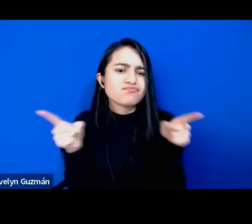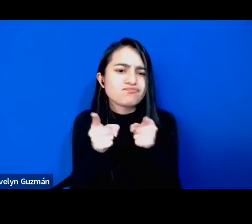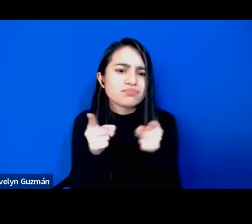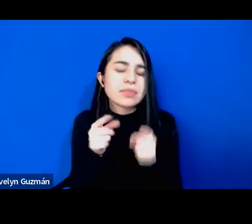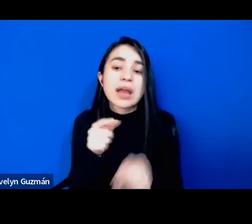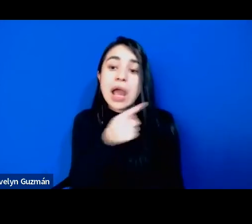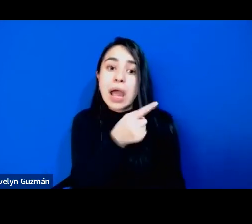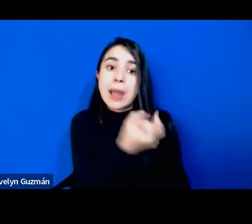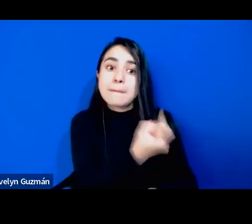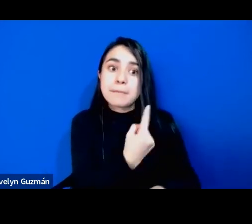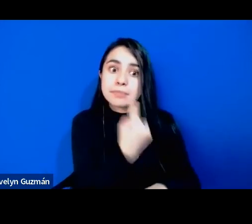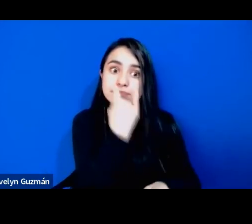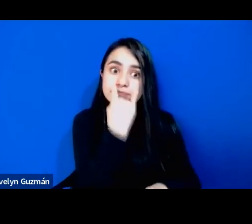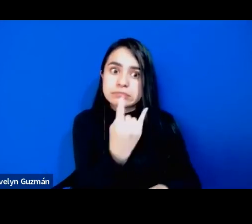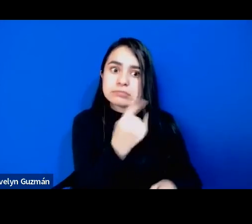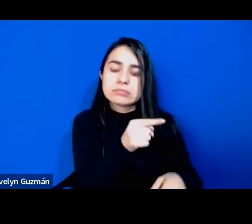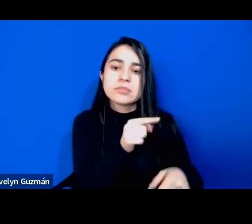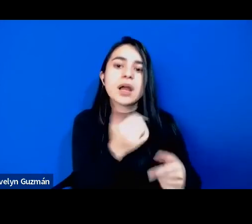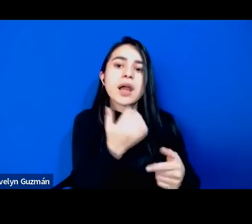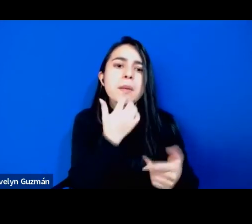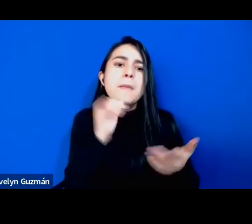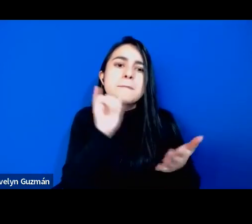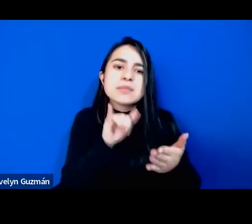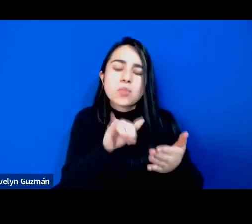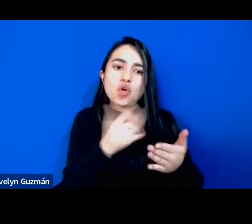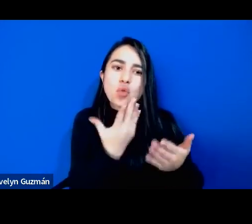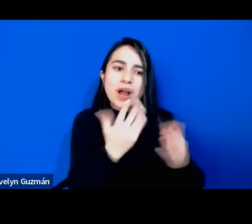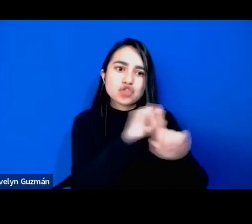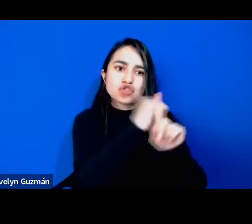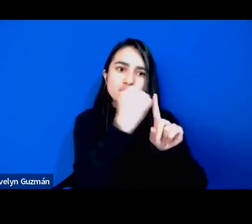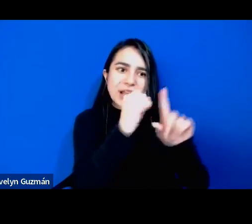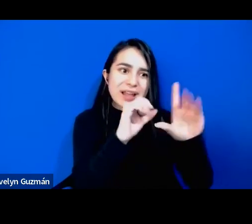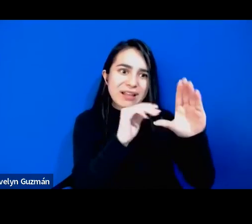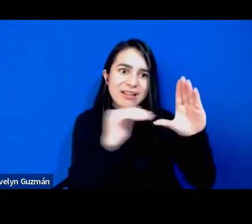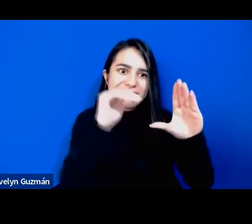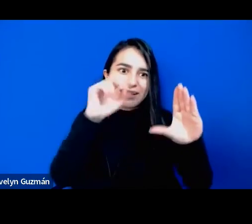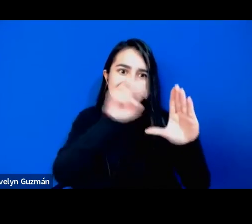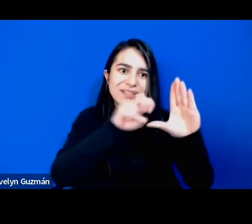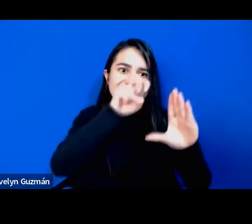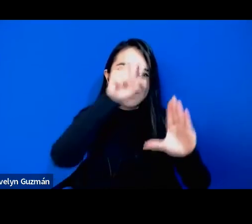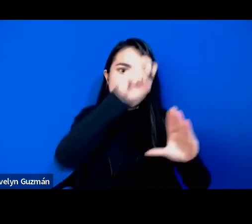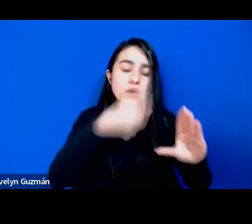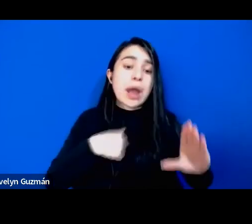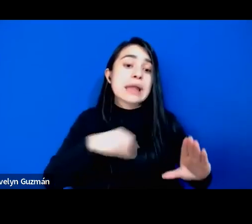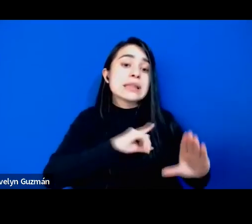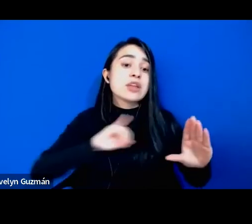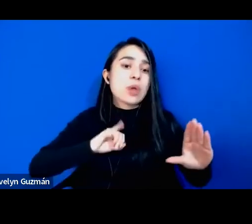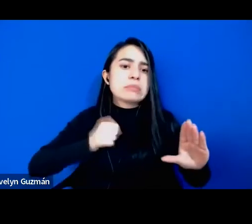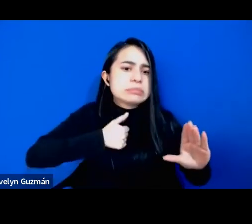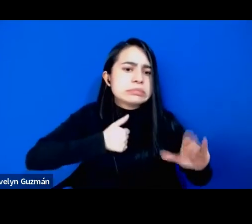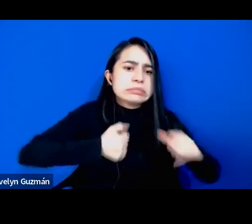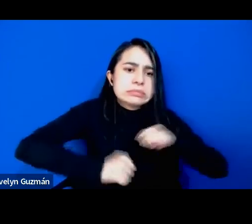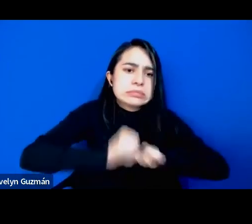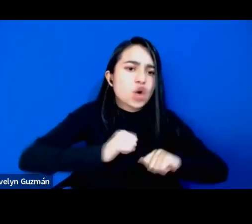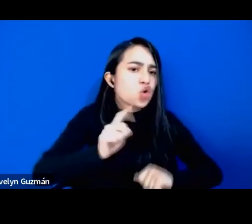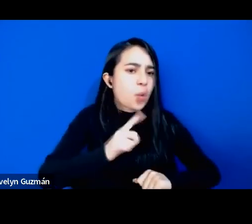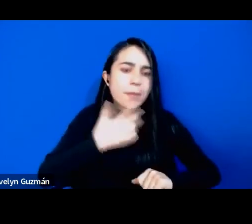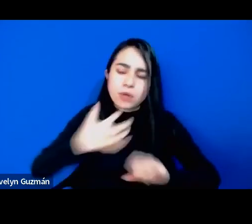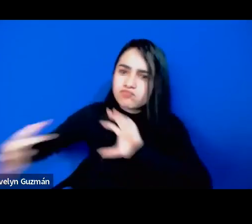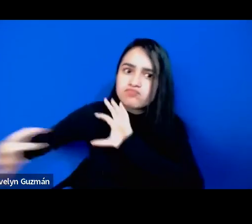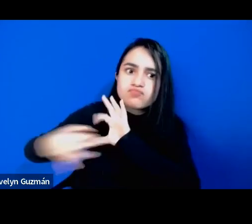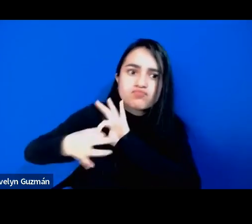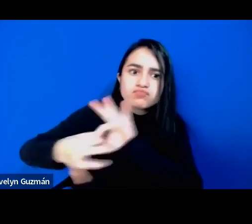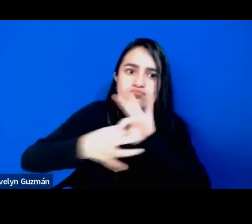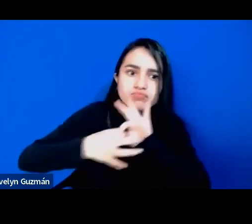pregunta muy interesante, ¿cómo evitar ese ascenso social individual para hacerlo colectivo? Yo creo que eso tiene que ver con las luchas